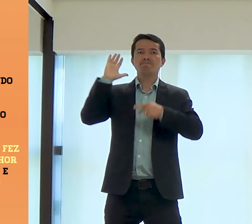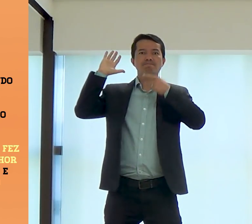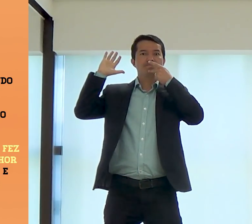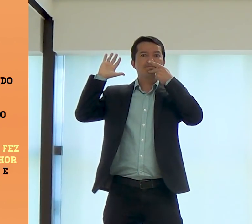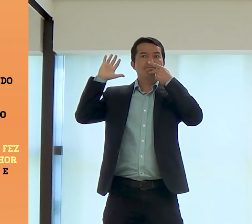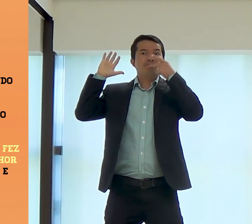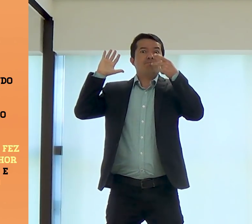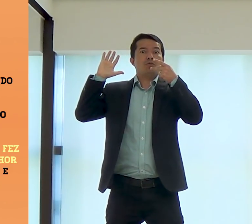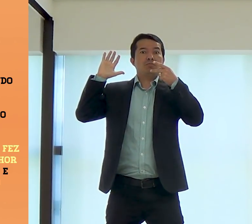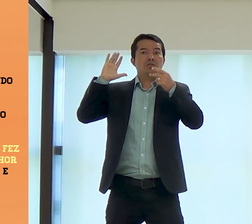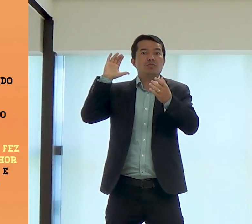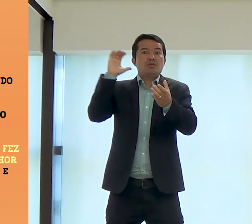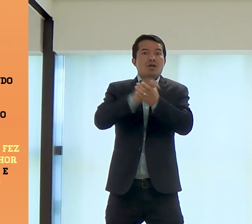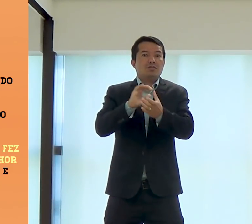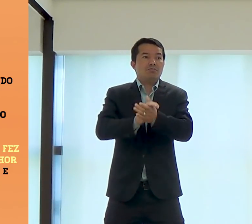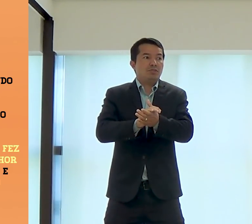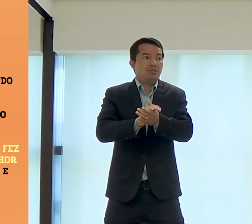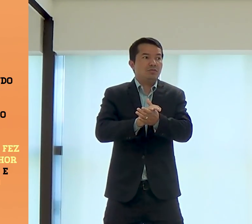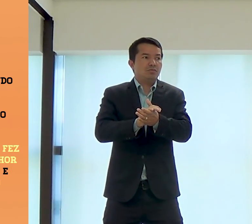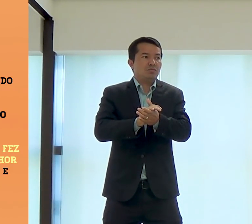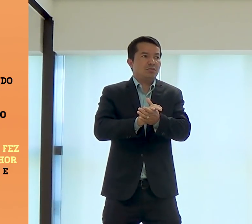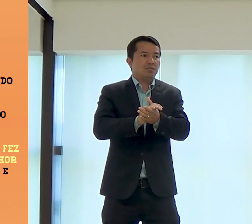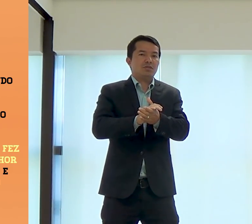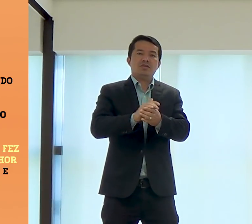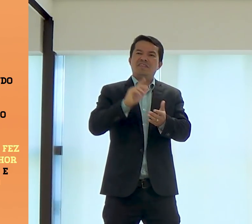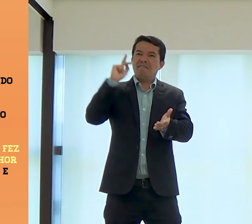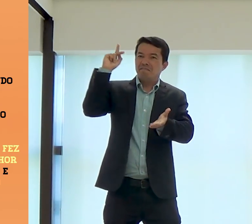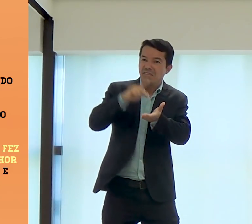Maria fez uma promessa sobre o casamento.